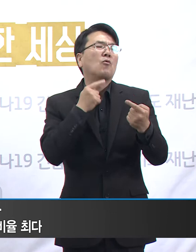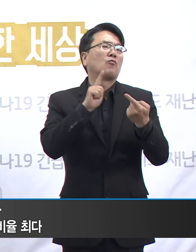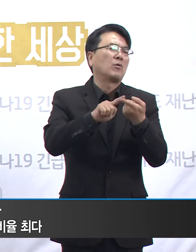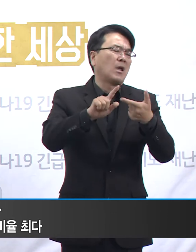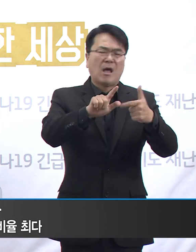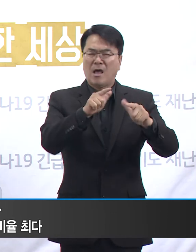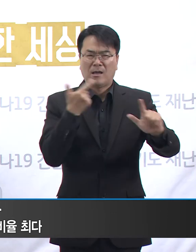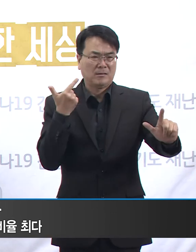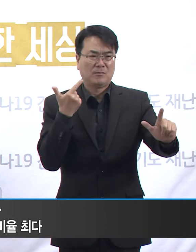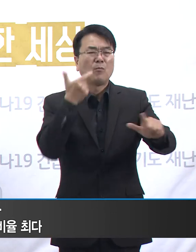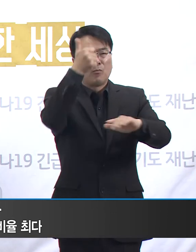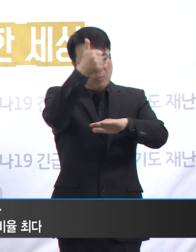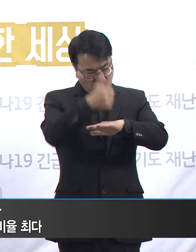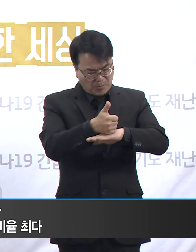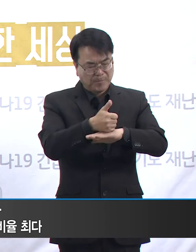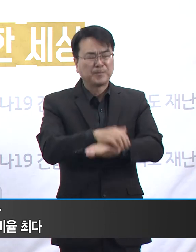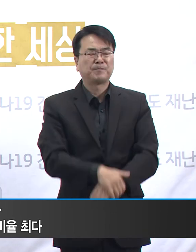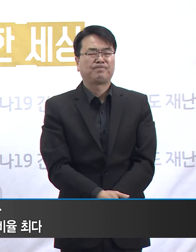아닙니다.